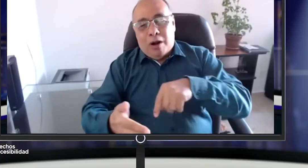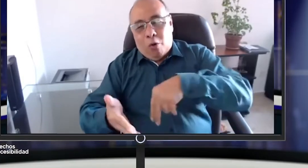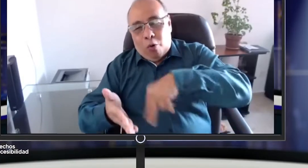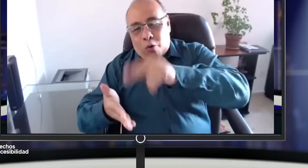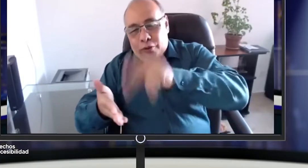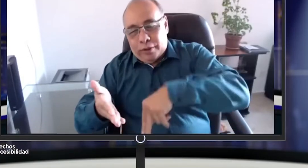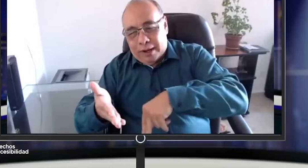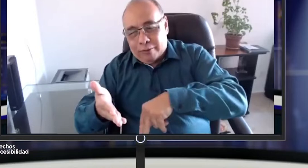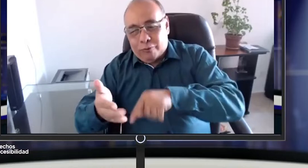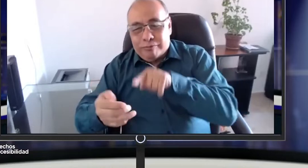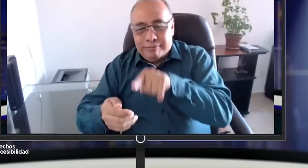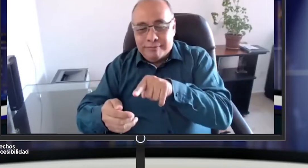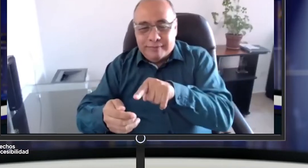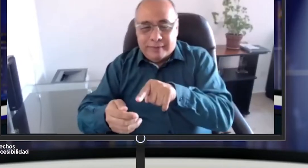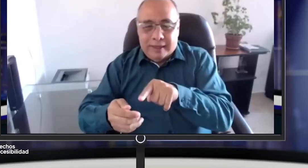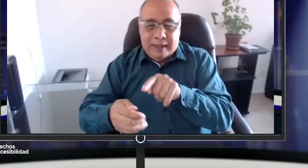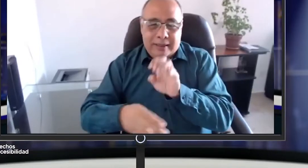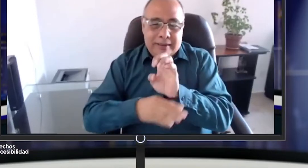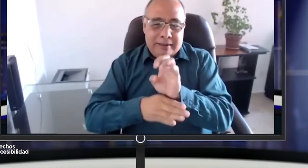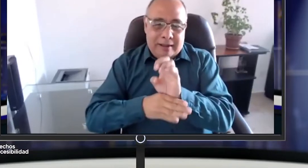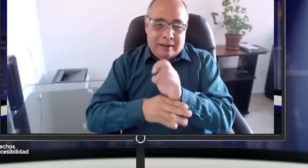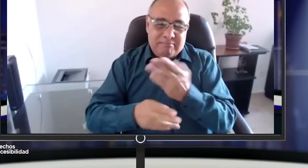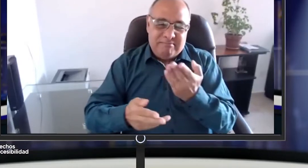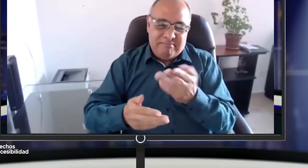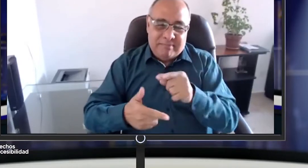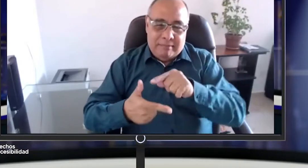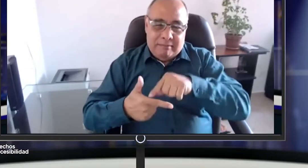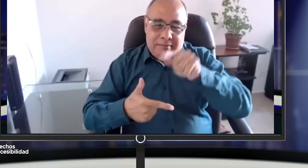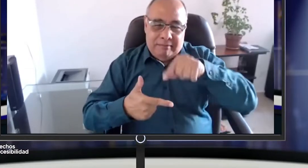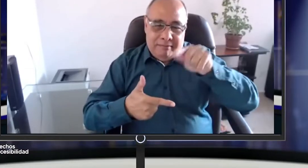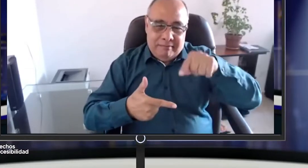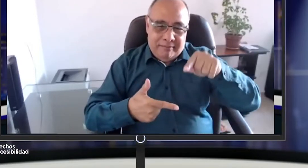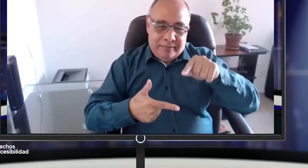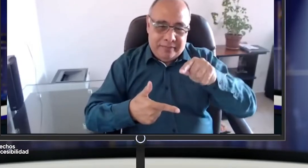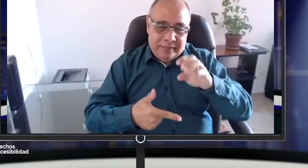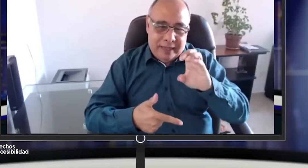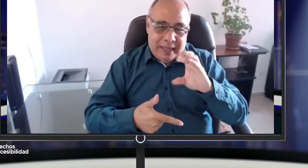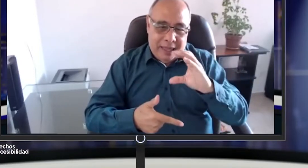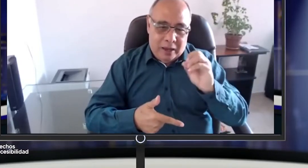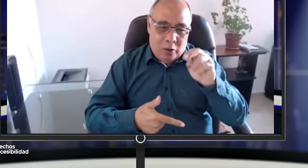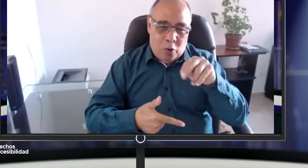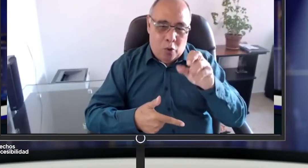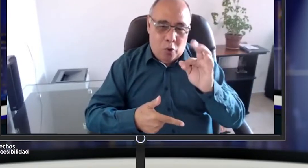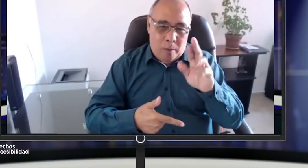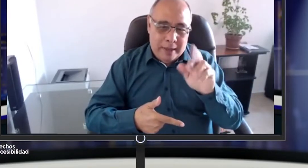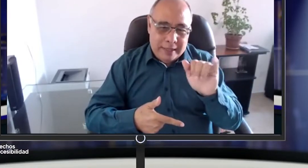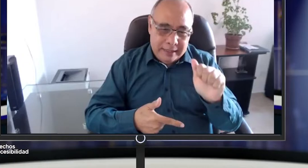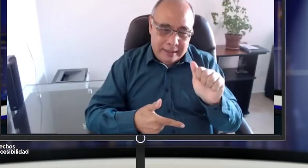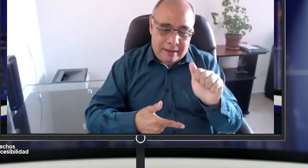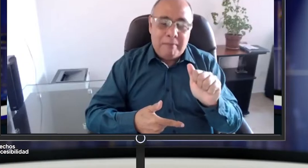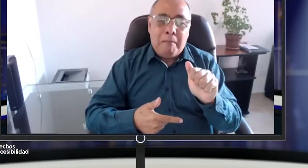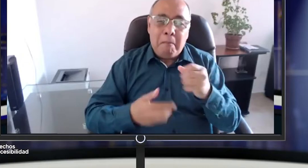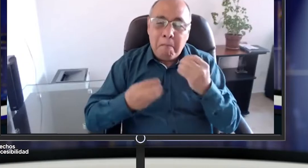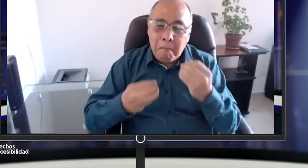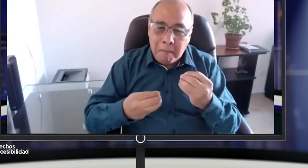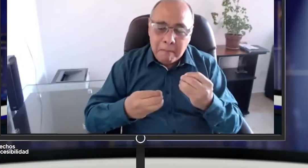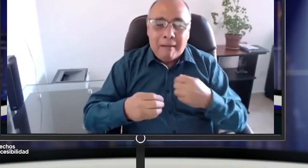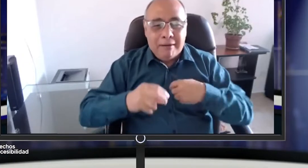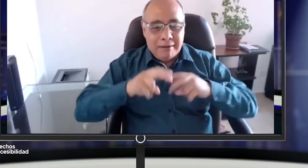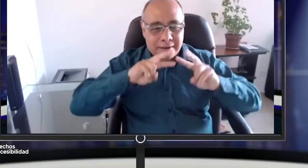y otros aspectos de las comunicaciones. Actualmente la CRC ha hecho un convenio con una empresa